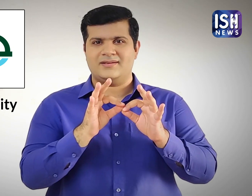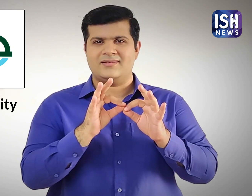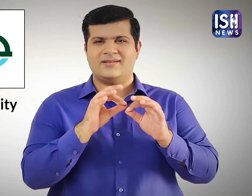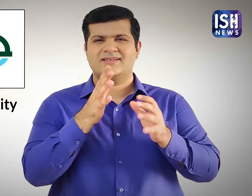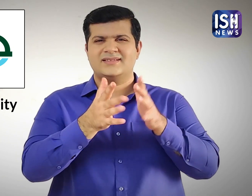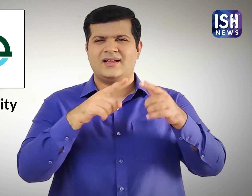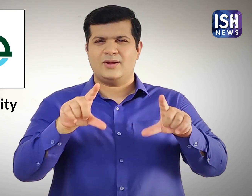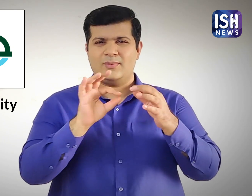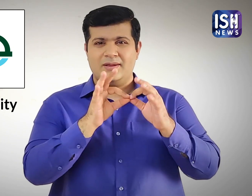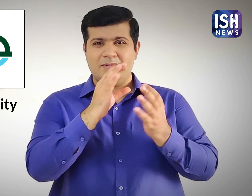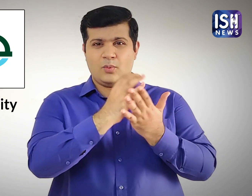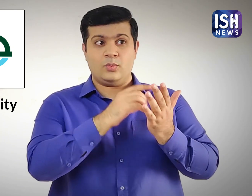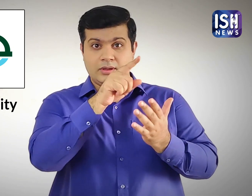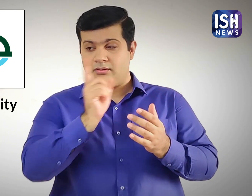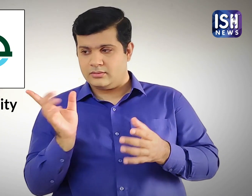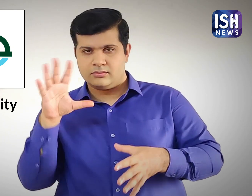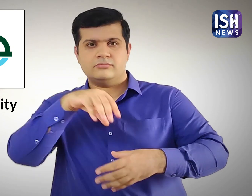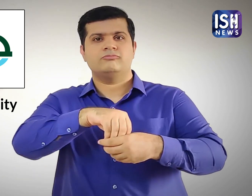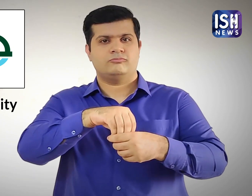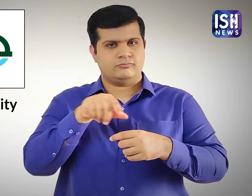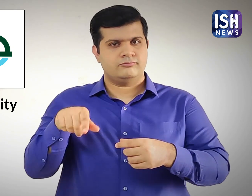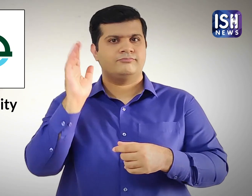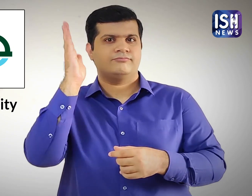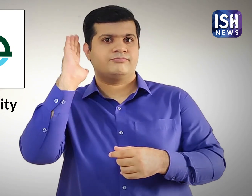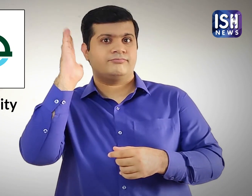व्याख्यता के रूप में कार्य किया